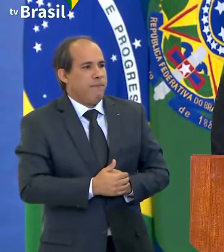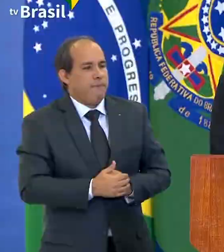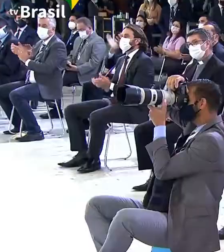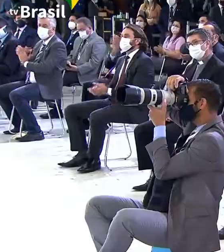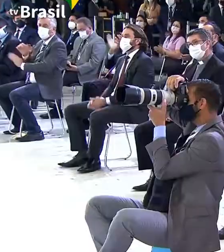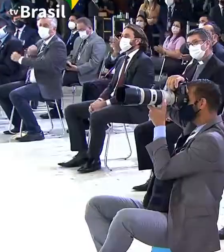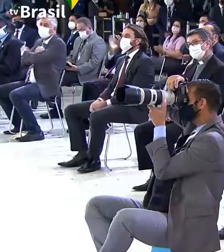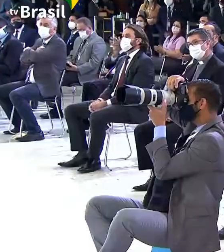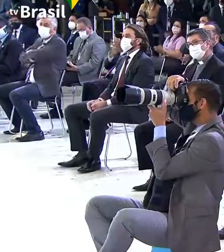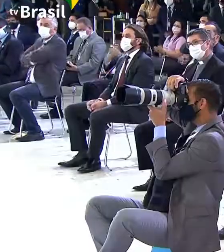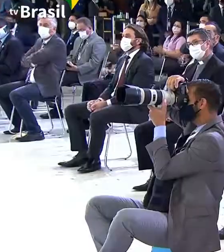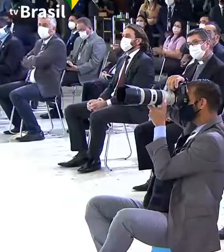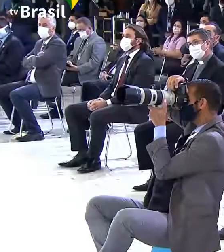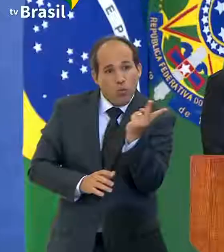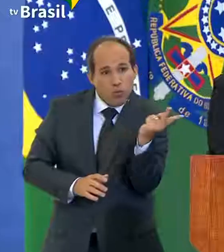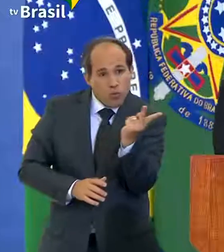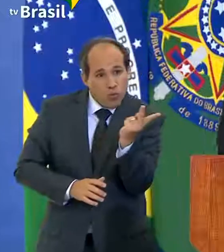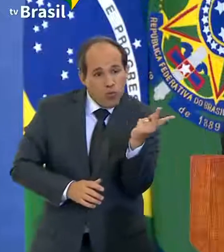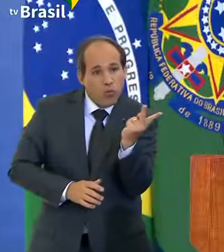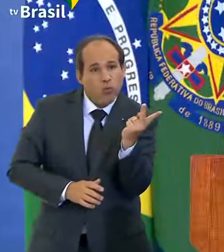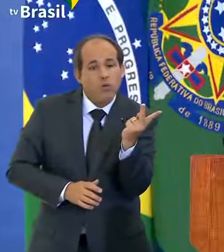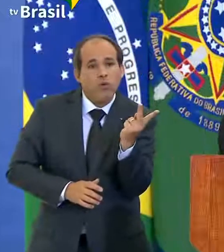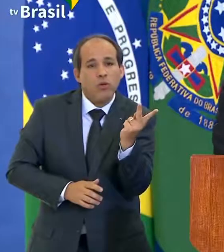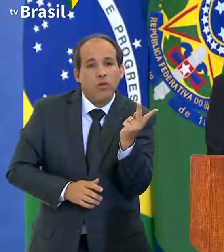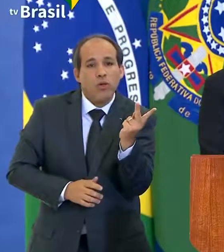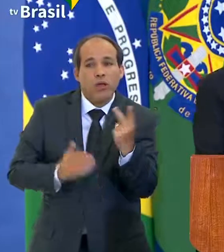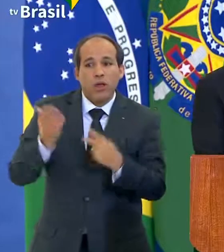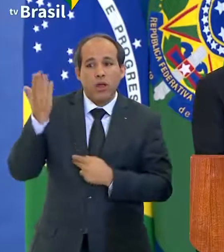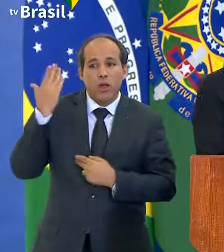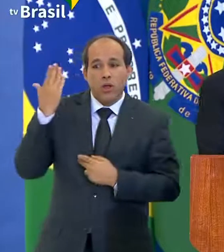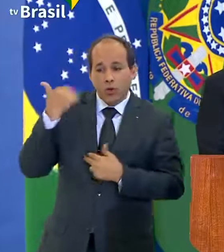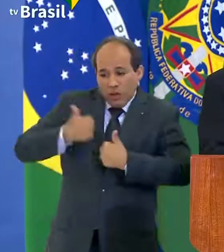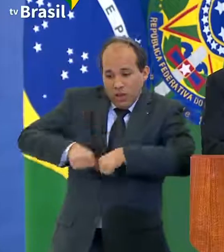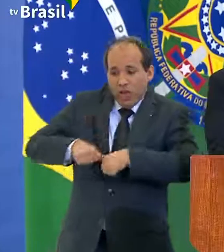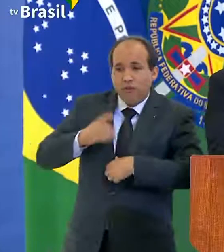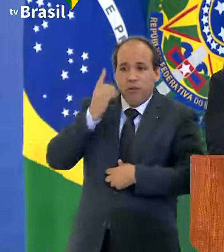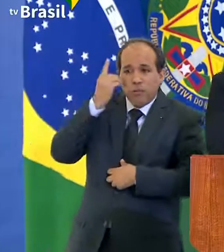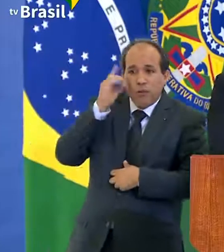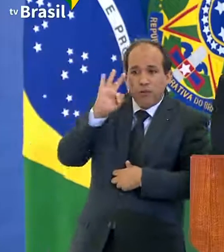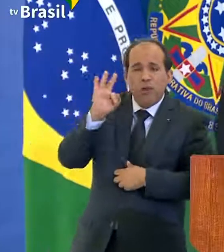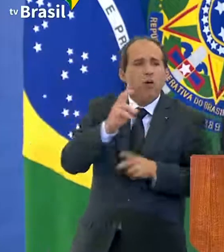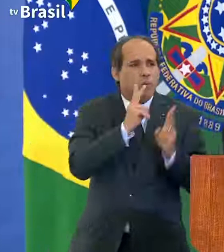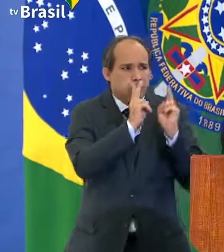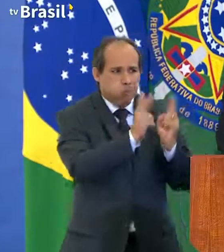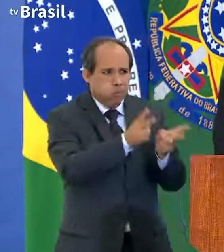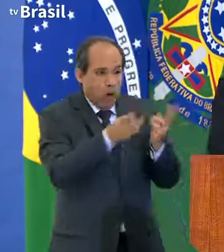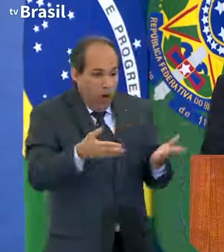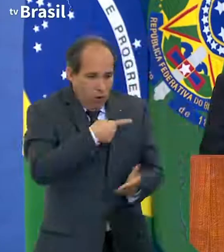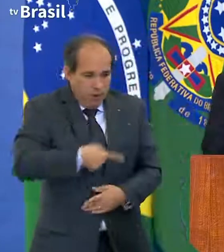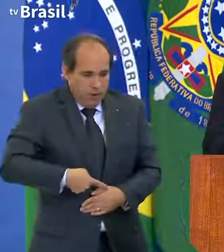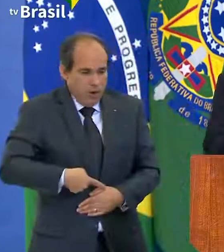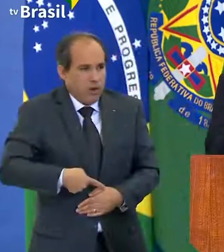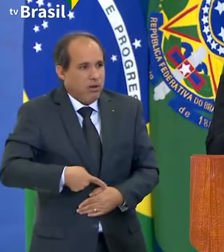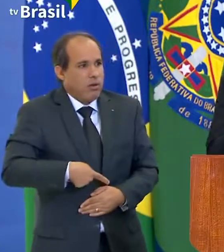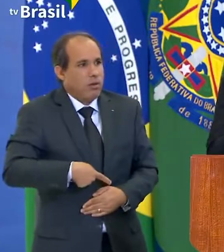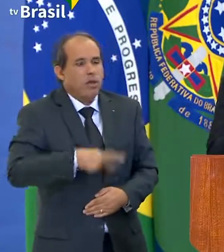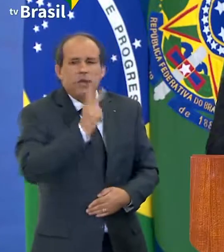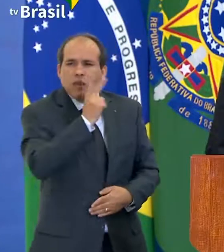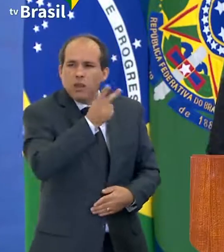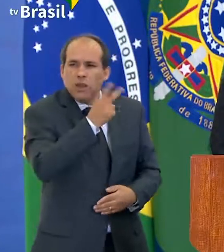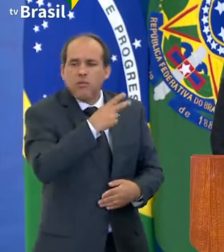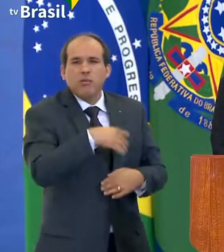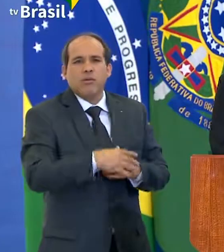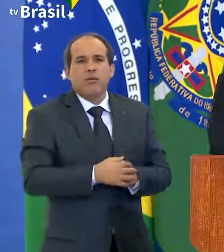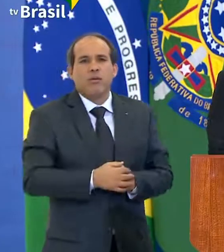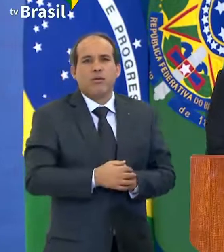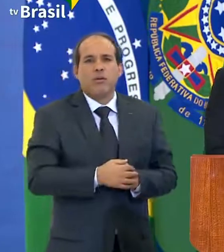Que são aqueles que, desde quando eu era deputado, e continuo agora, enquanto presidente, me abastecendo